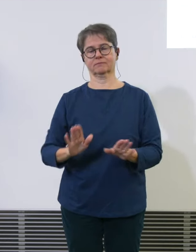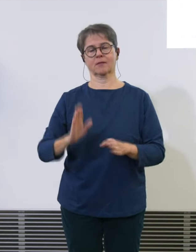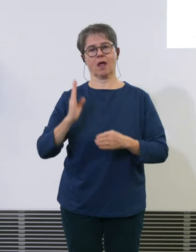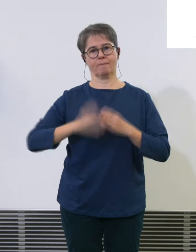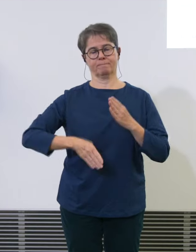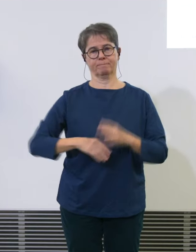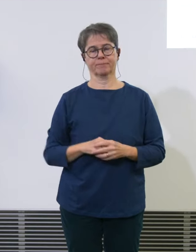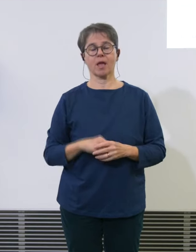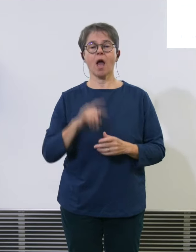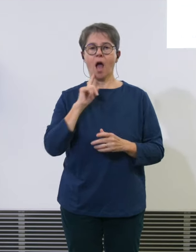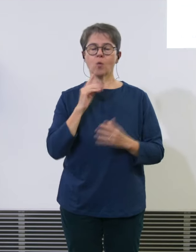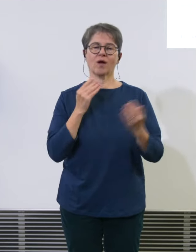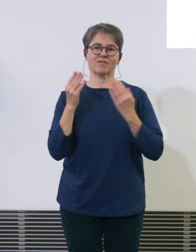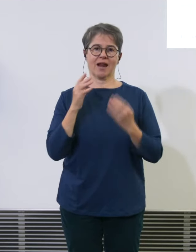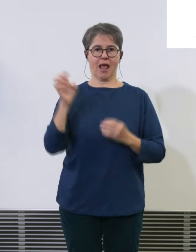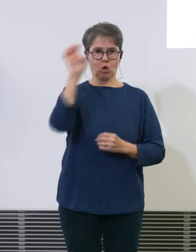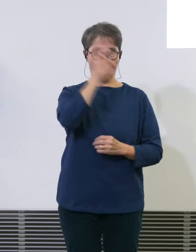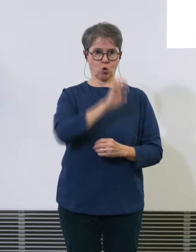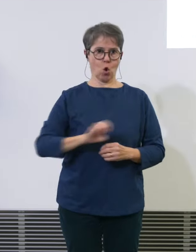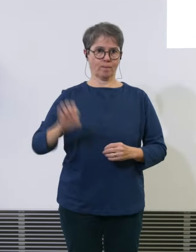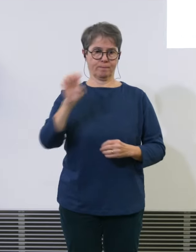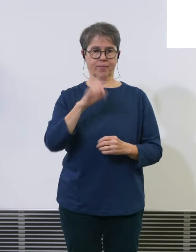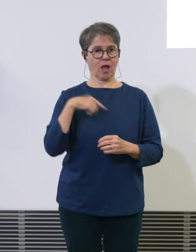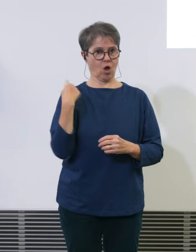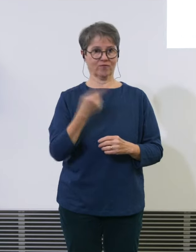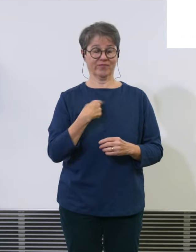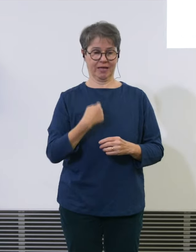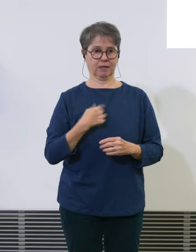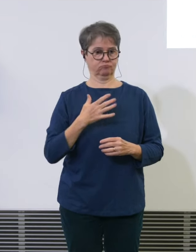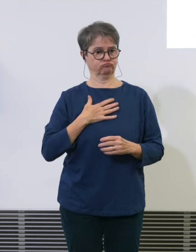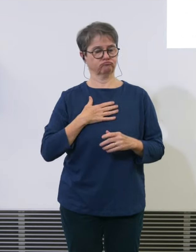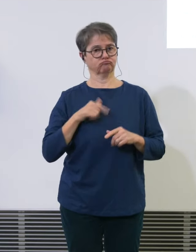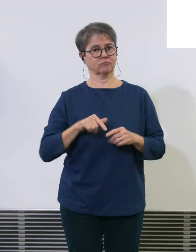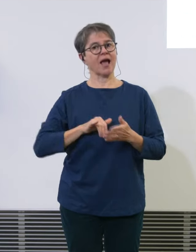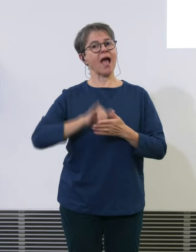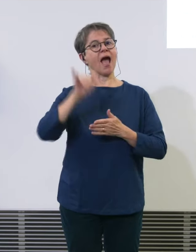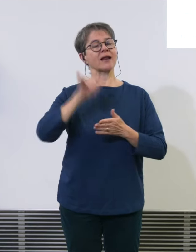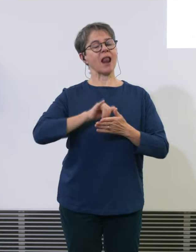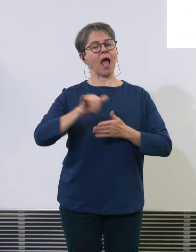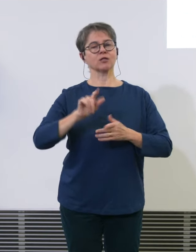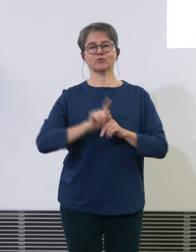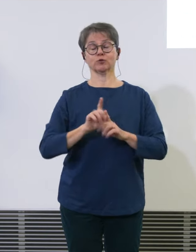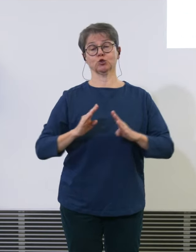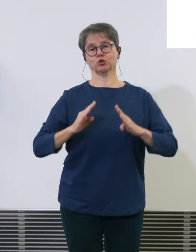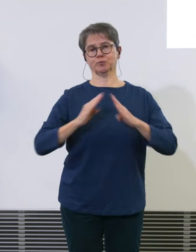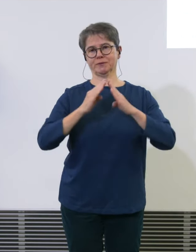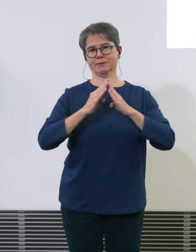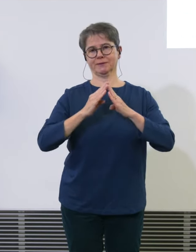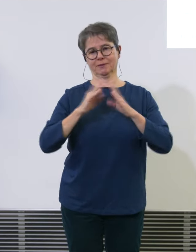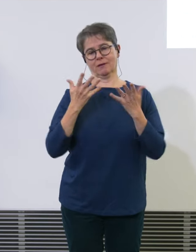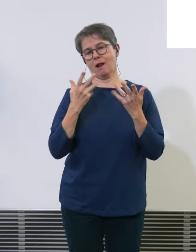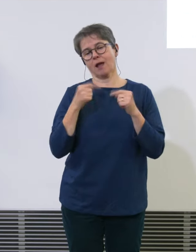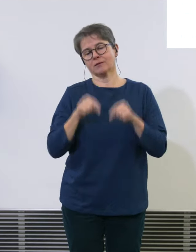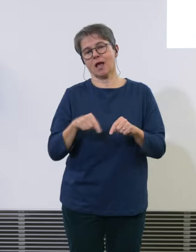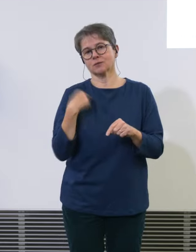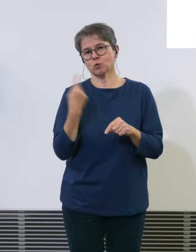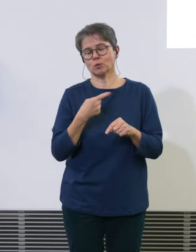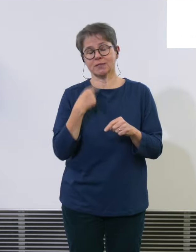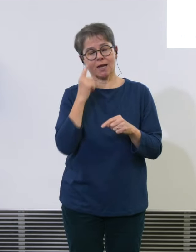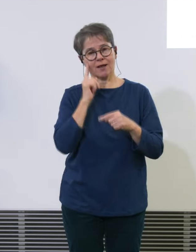europäischen Vergleich sind wir als Airline Spitzenreiter das war auch ein Fokus von dem Jahr wo wir weniger zufrieden sind